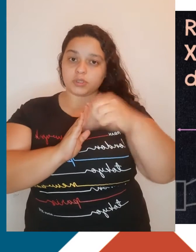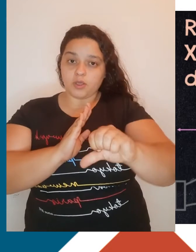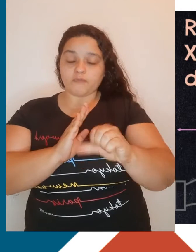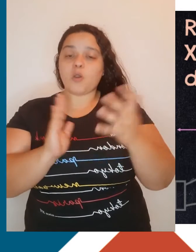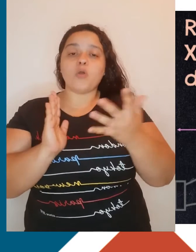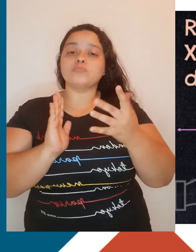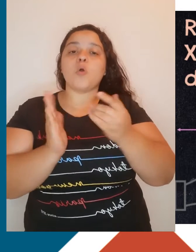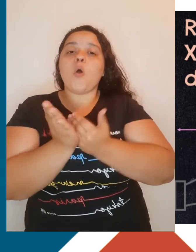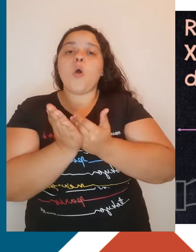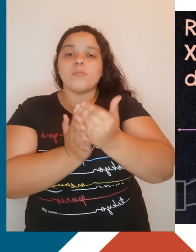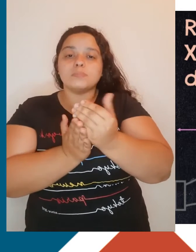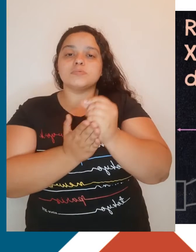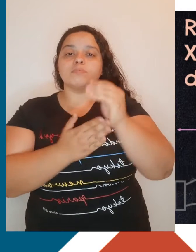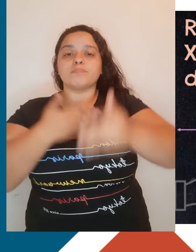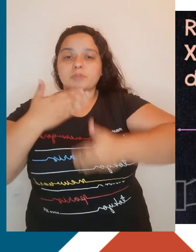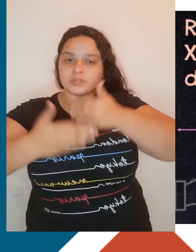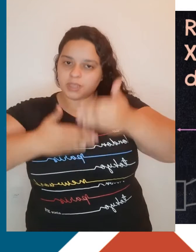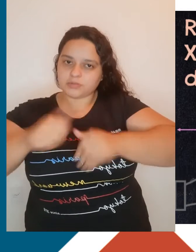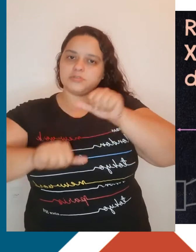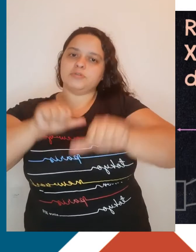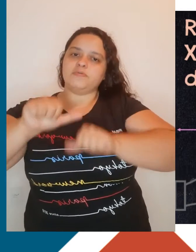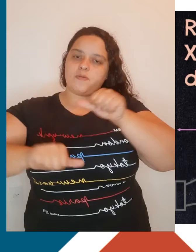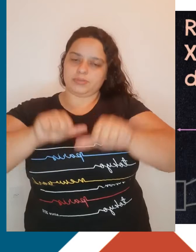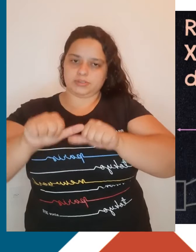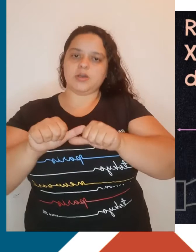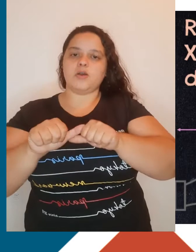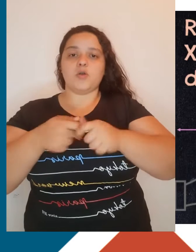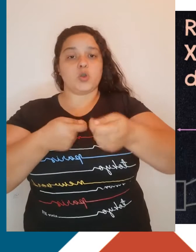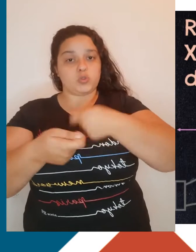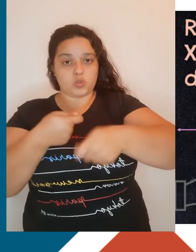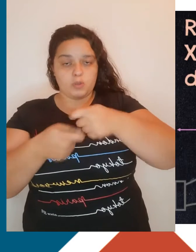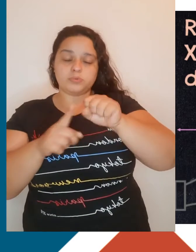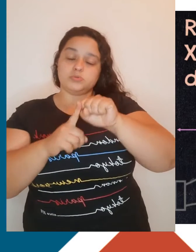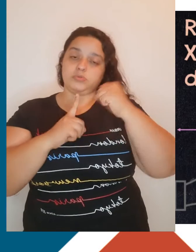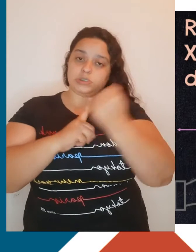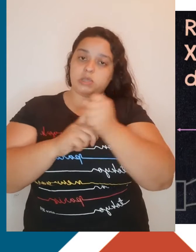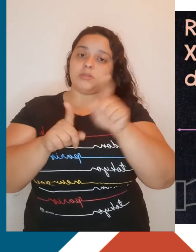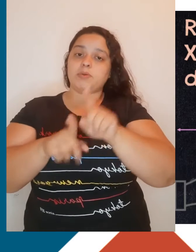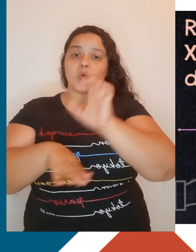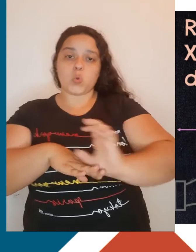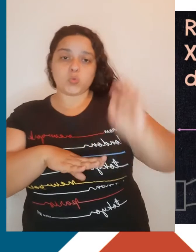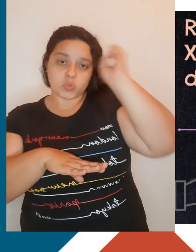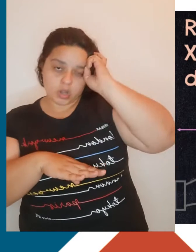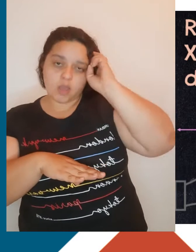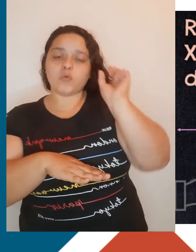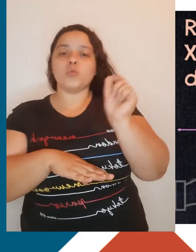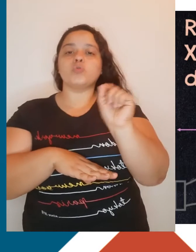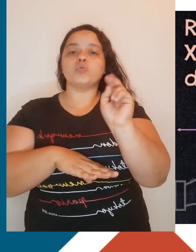de partida os processos de transformações econômicas, sociais e culturais que é chamado de Revolução